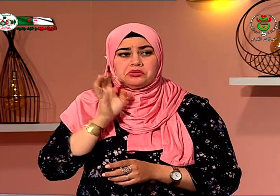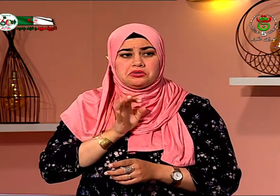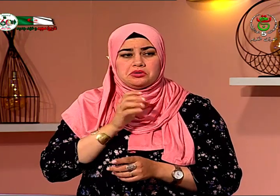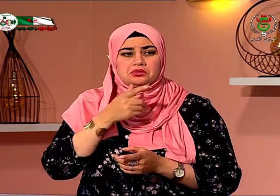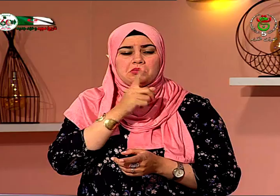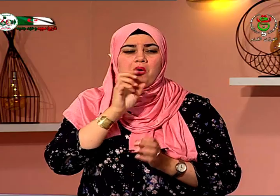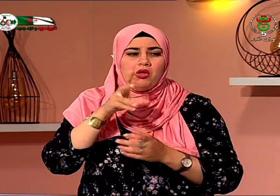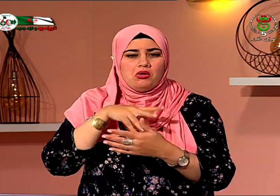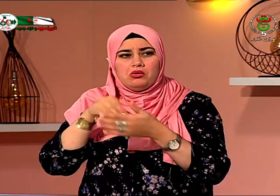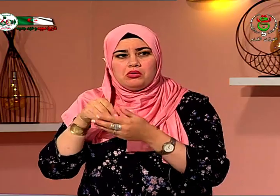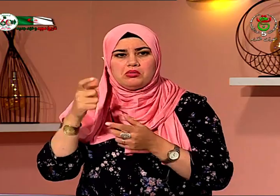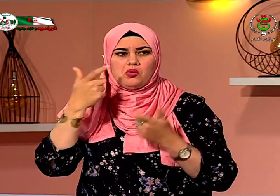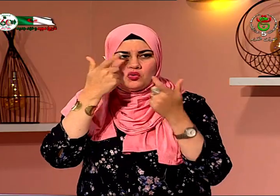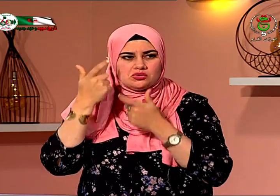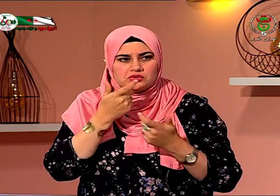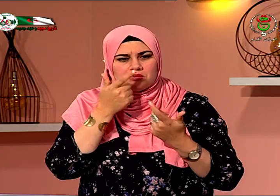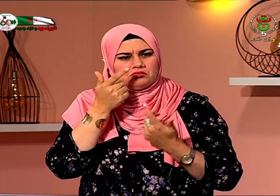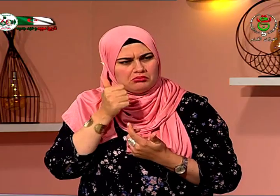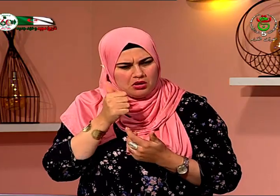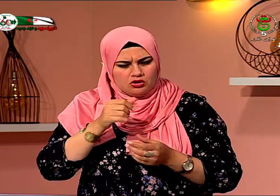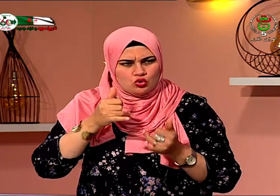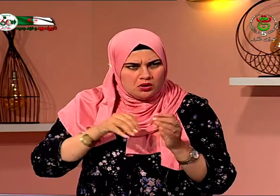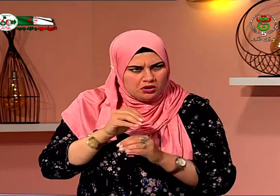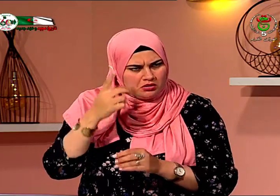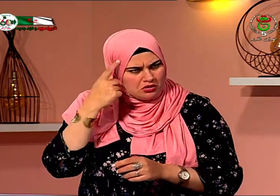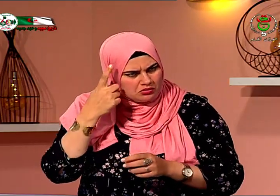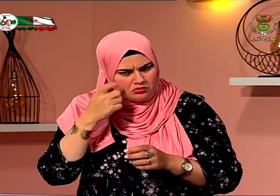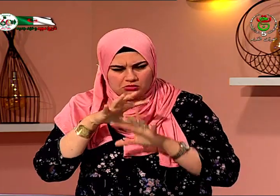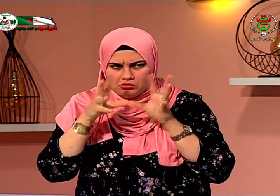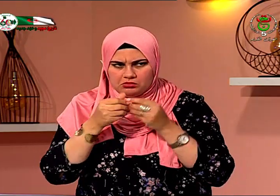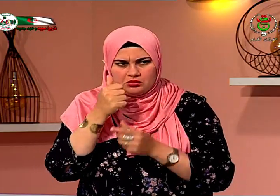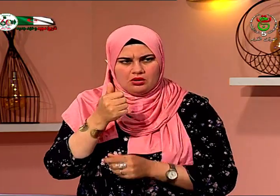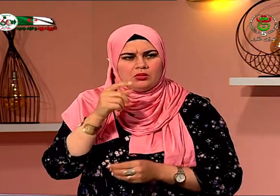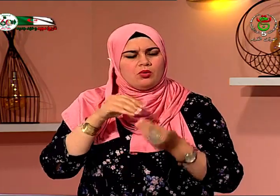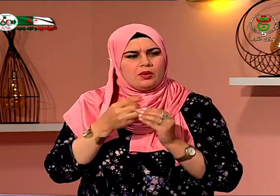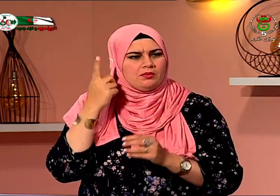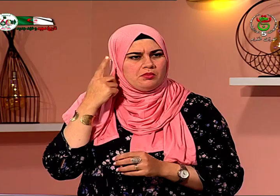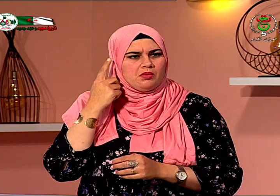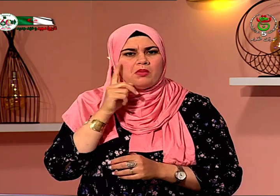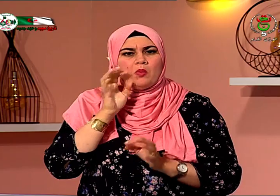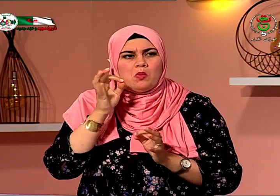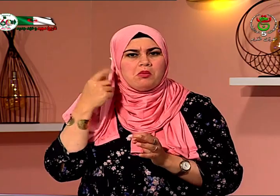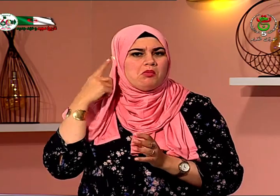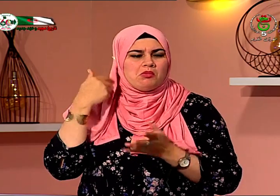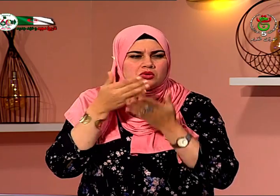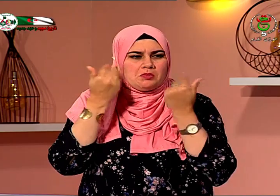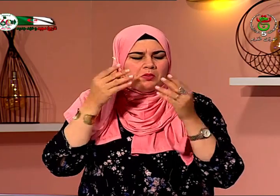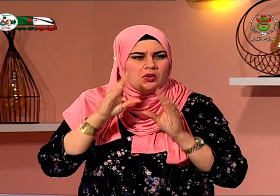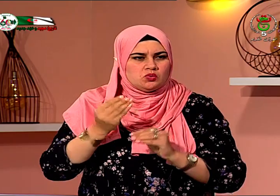عندما كنت صغيرة لكن والدي عندما نصحه أحد الأصدقاء قال له في الجزائر هناك طبيب أرطفوني